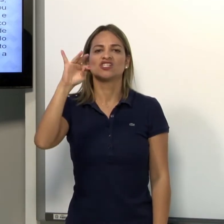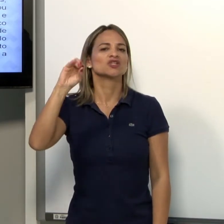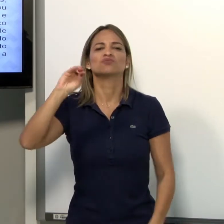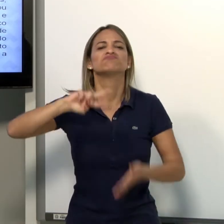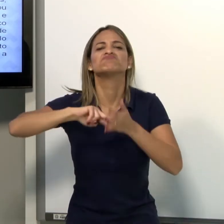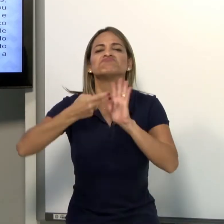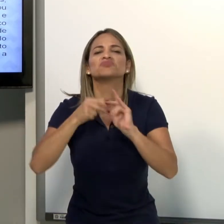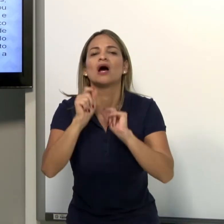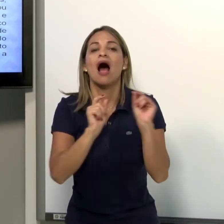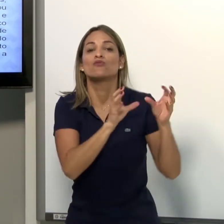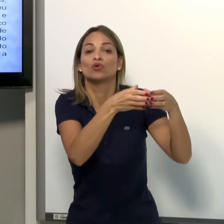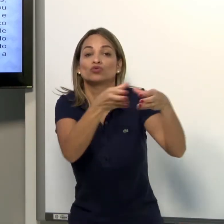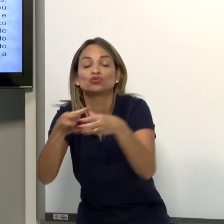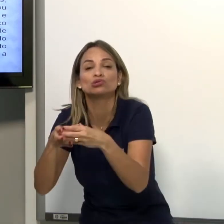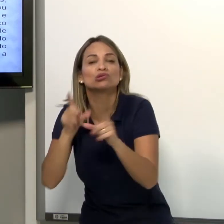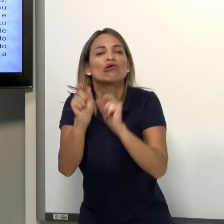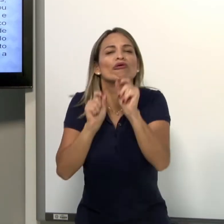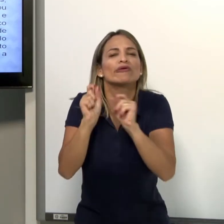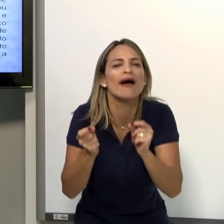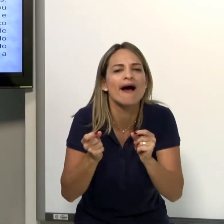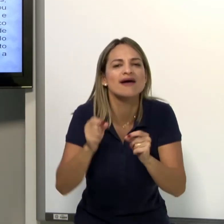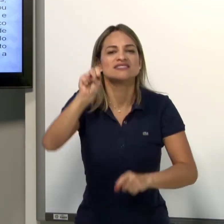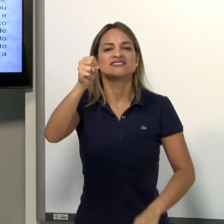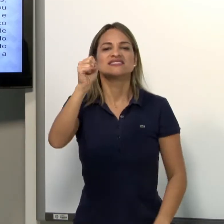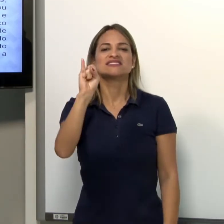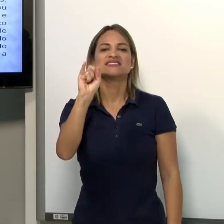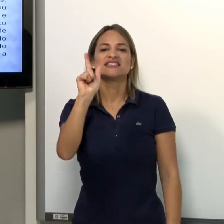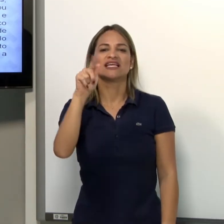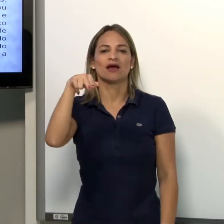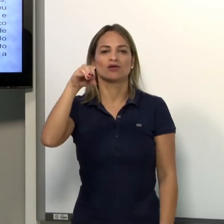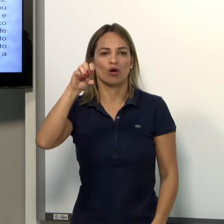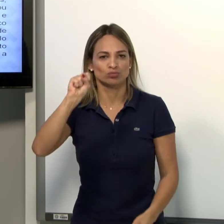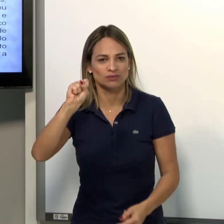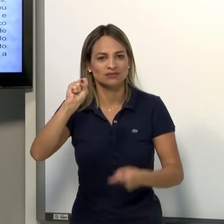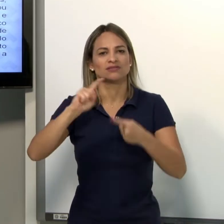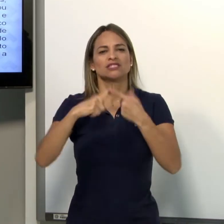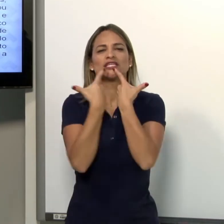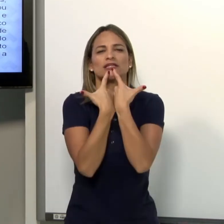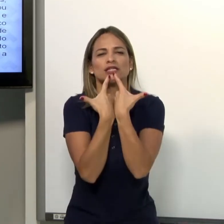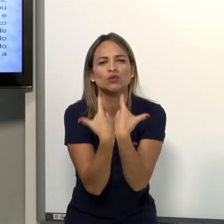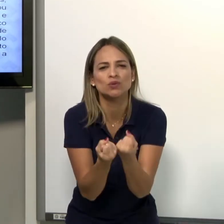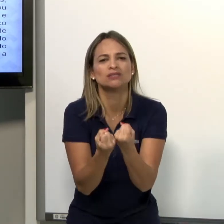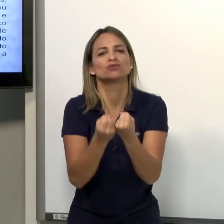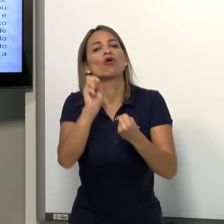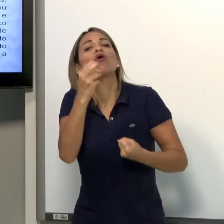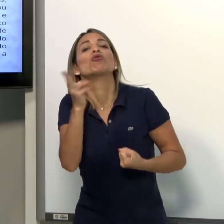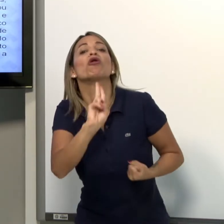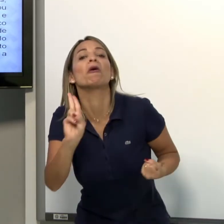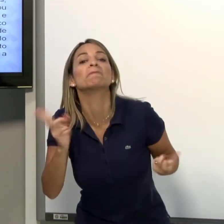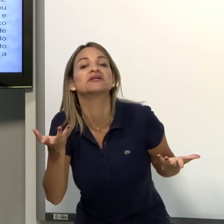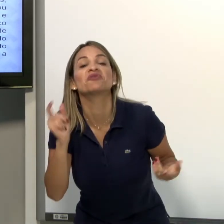Campo semântico é um conjunto de signos linguísticos.